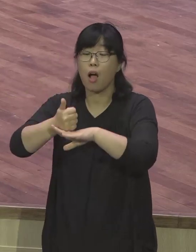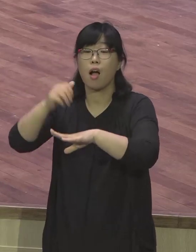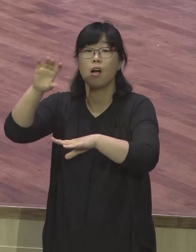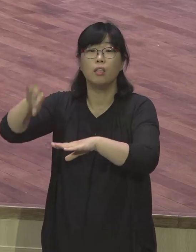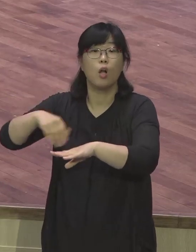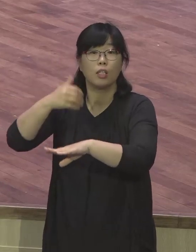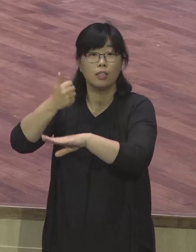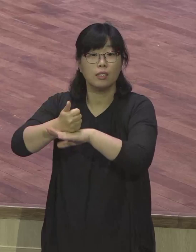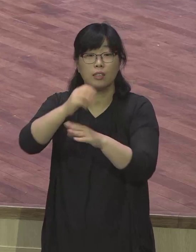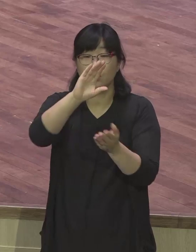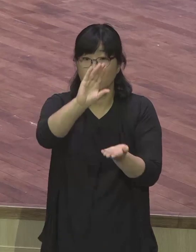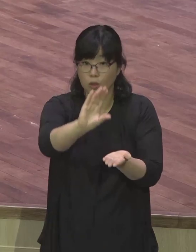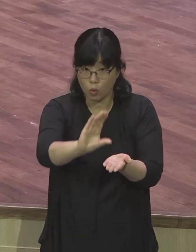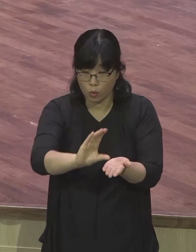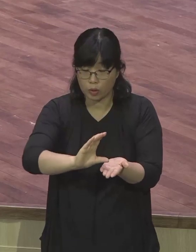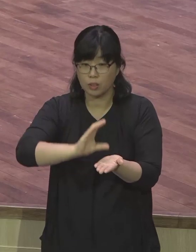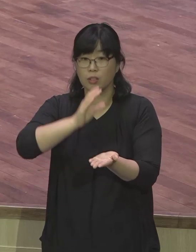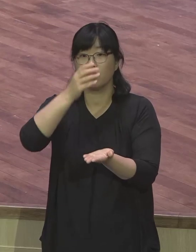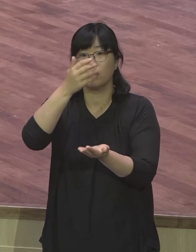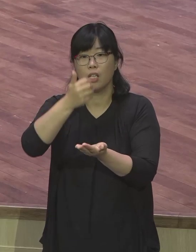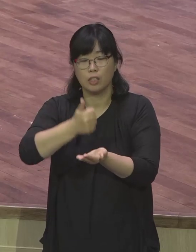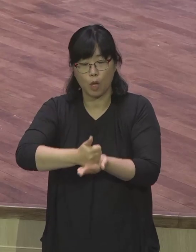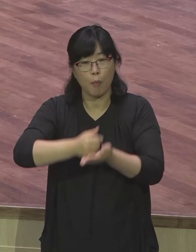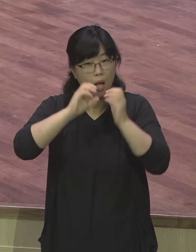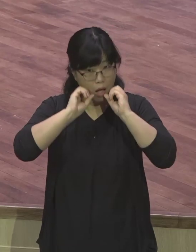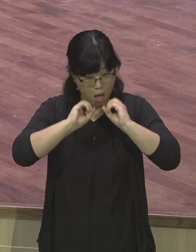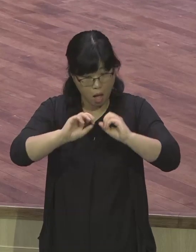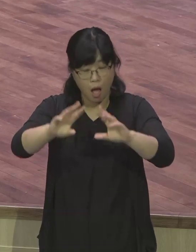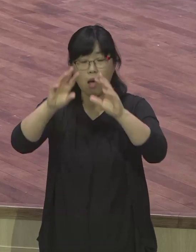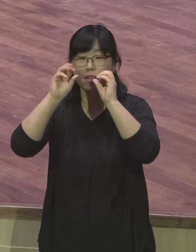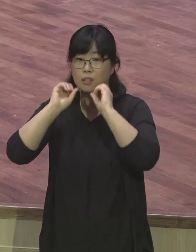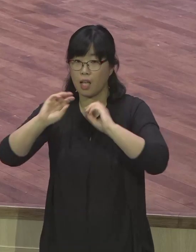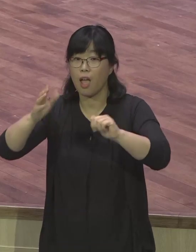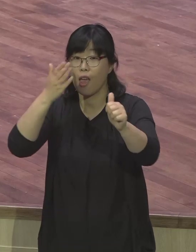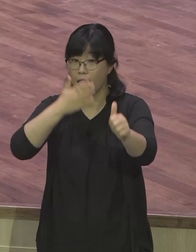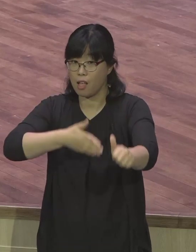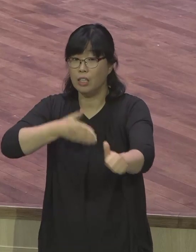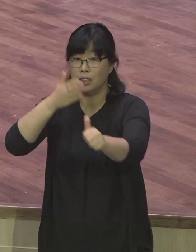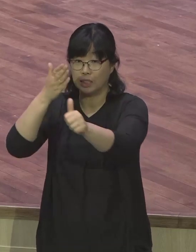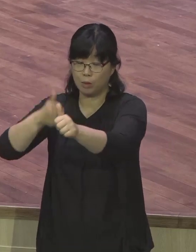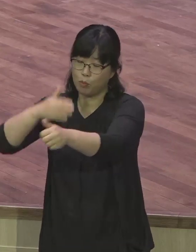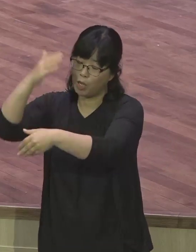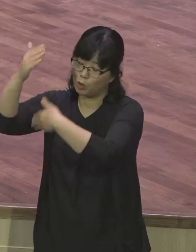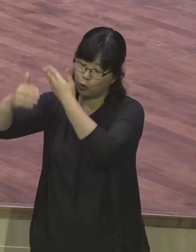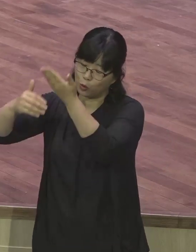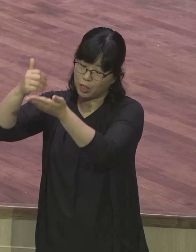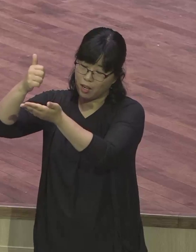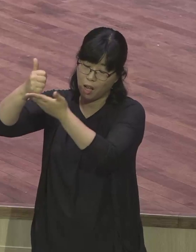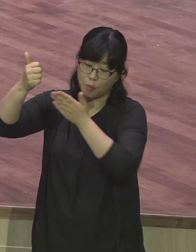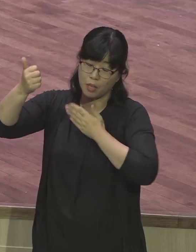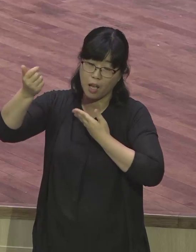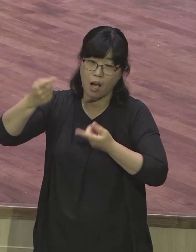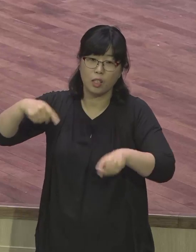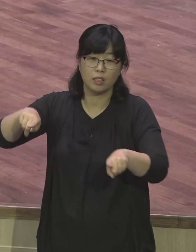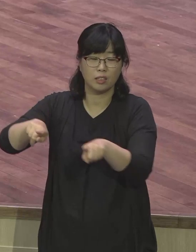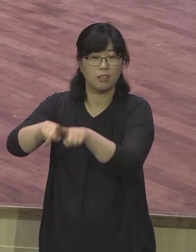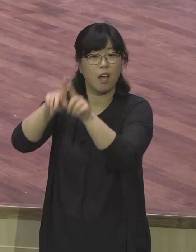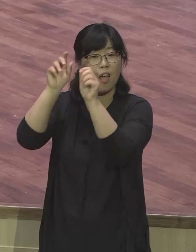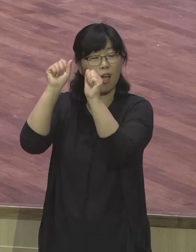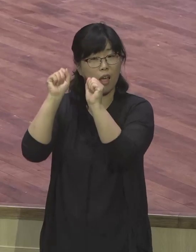그리스도를 축하하세 인마국에 함께하시니